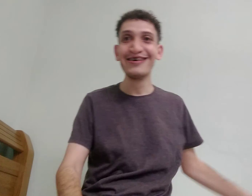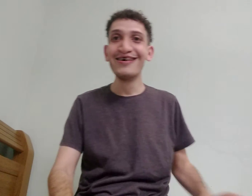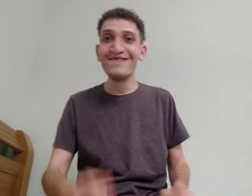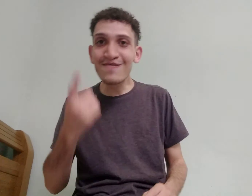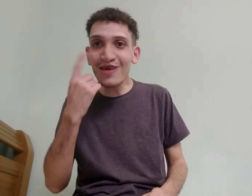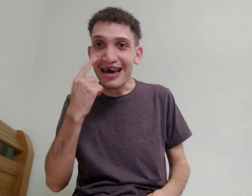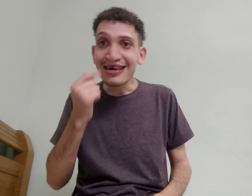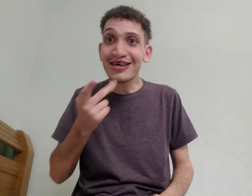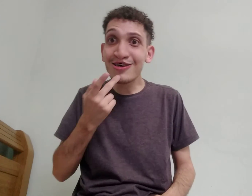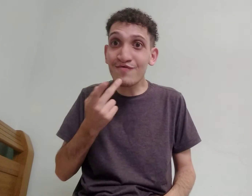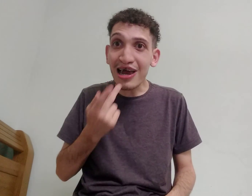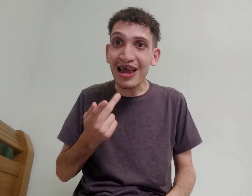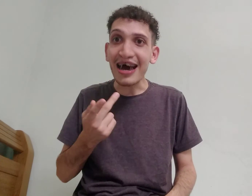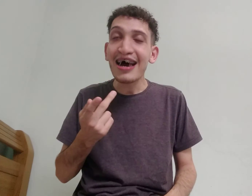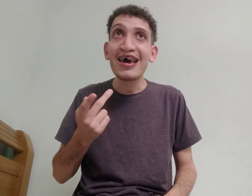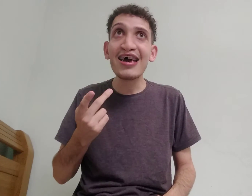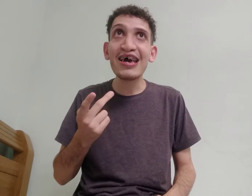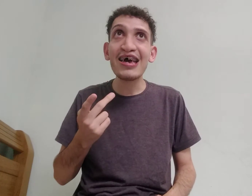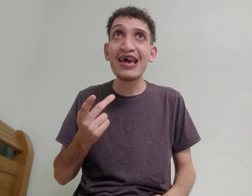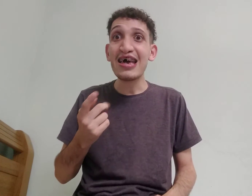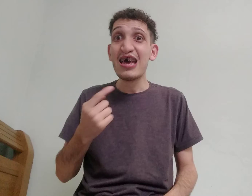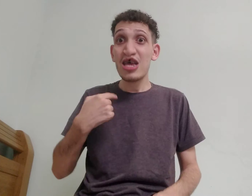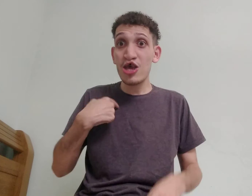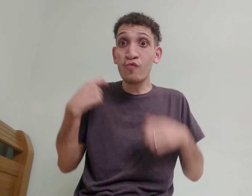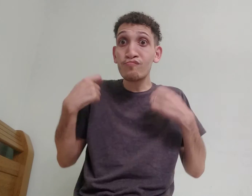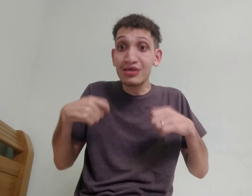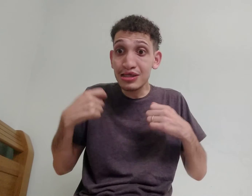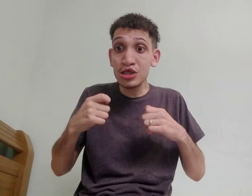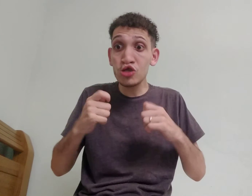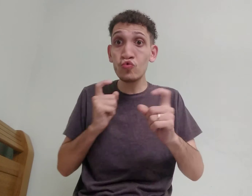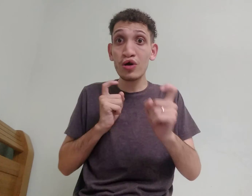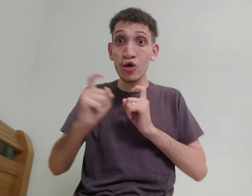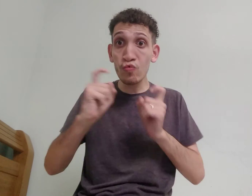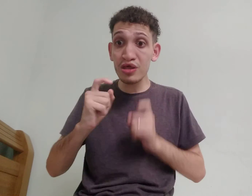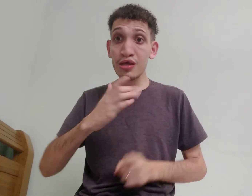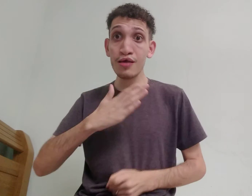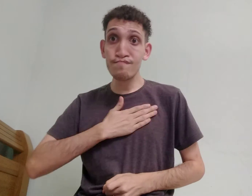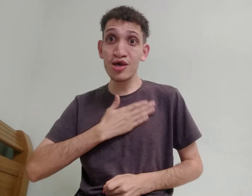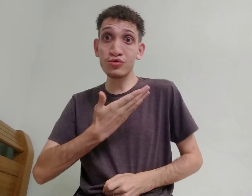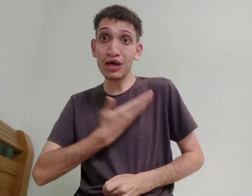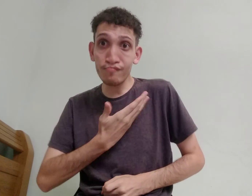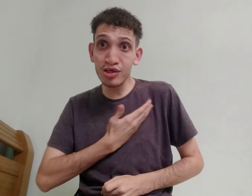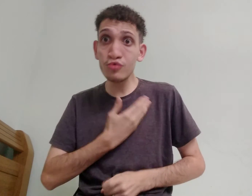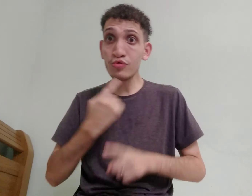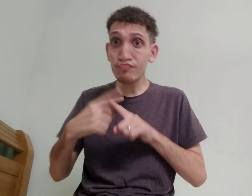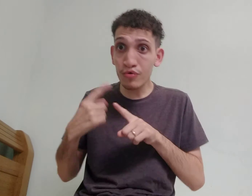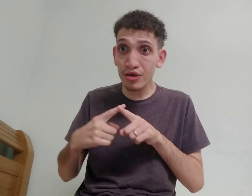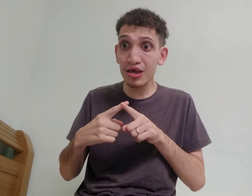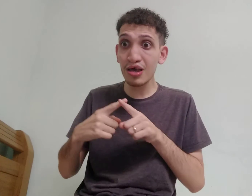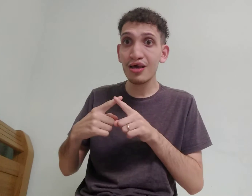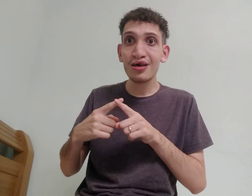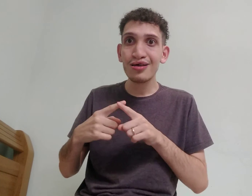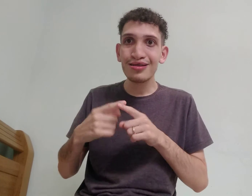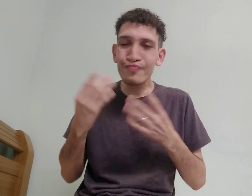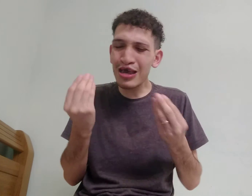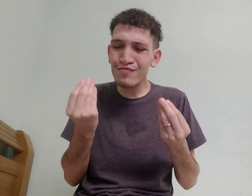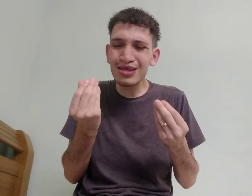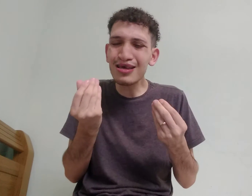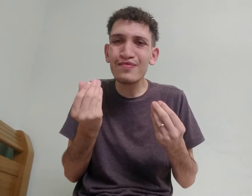vamos lá, se eu falar, é, é, eu preciso reunir meus amigos, porque, não tem, é, estranho,